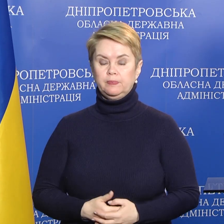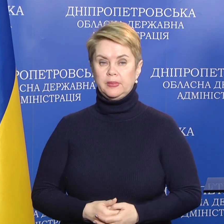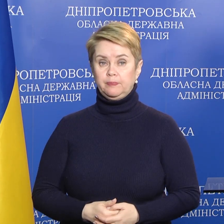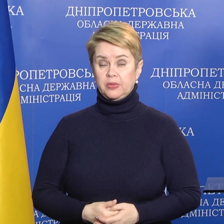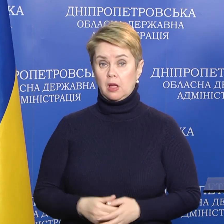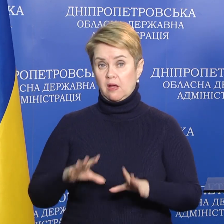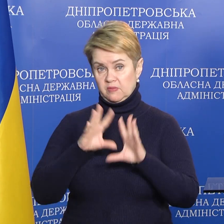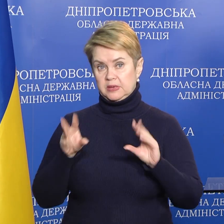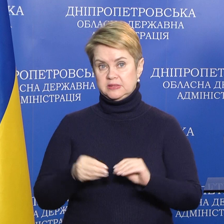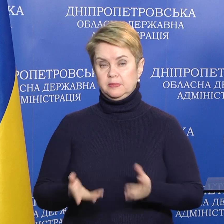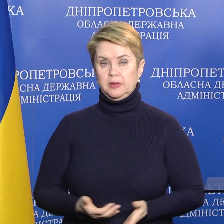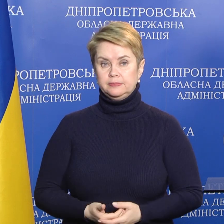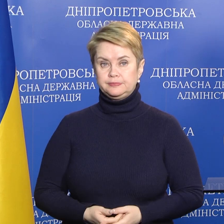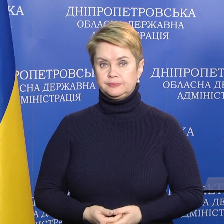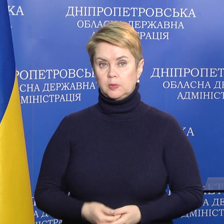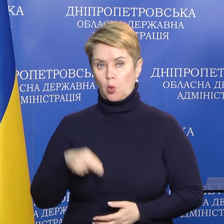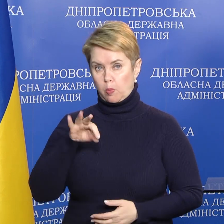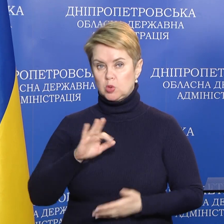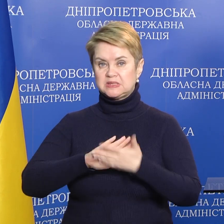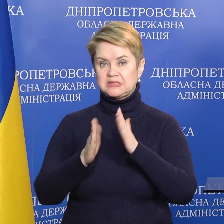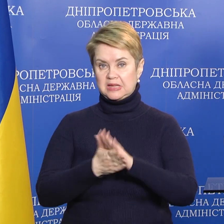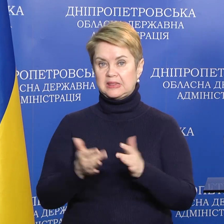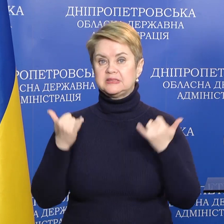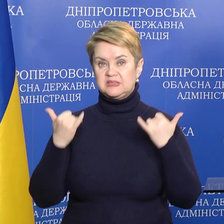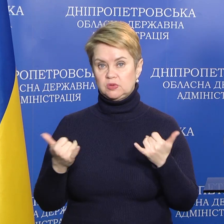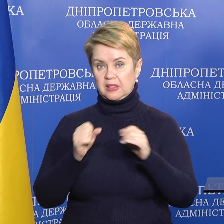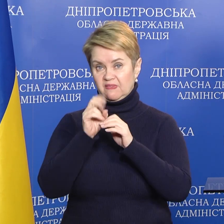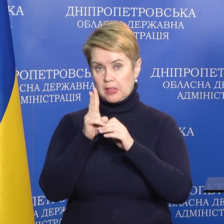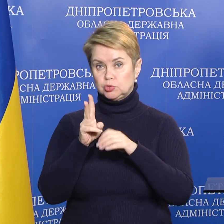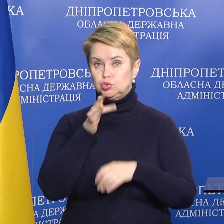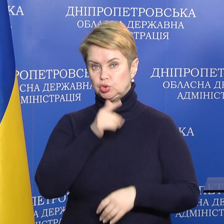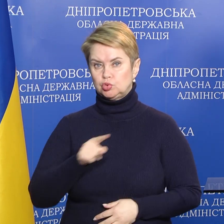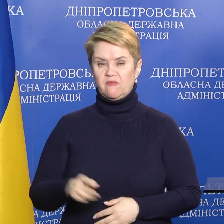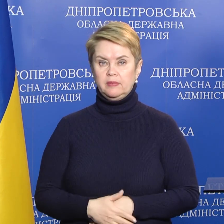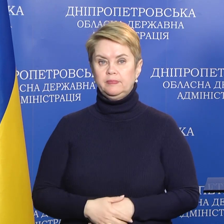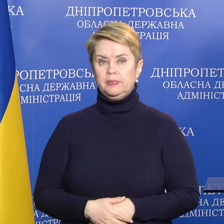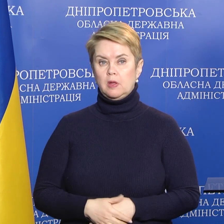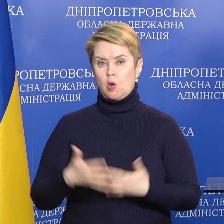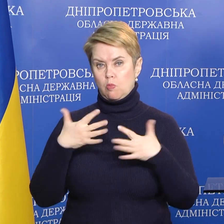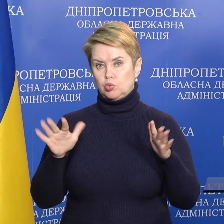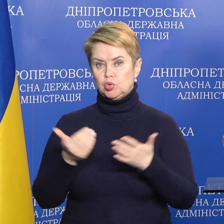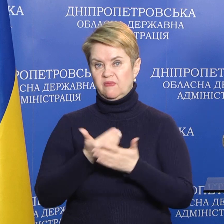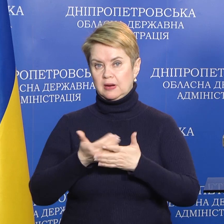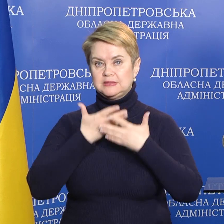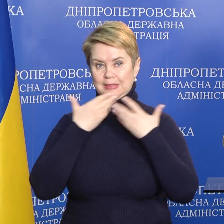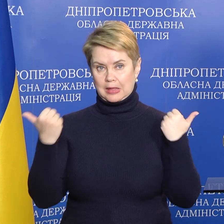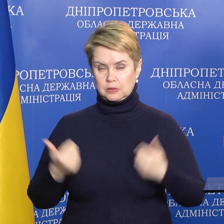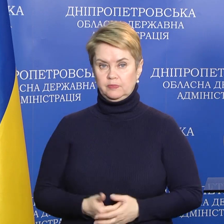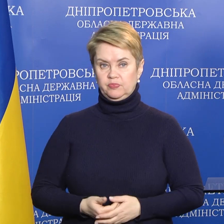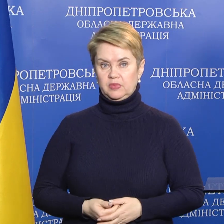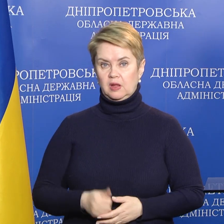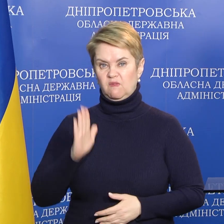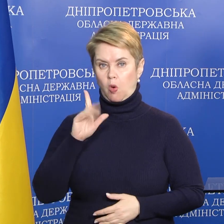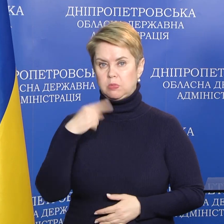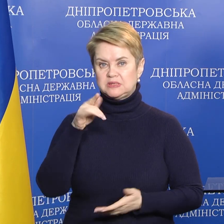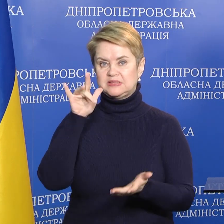В принципе, по состоянию на сегодня на 12 часов больше информации нет. В